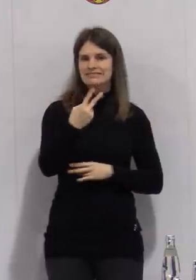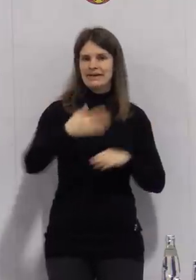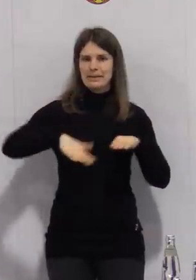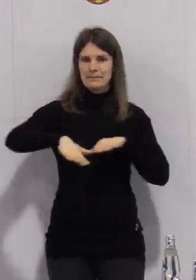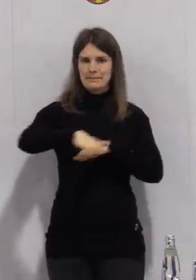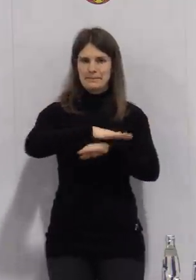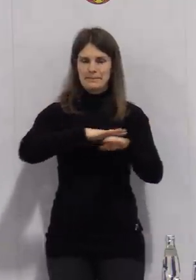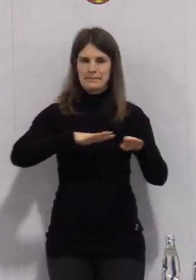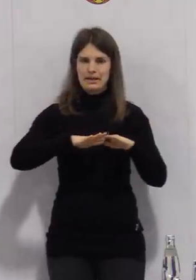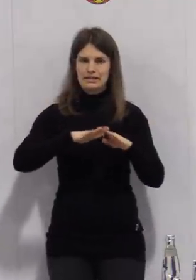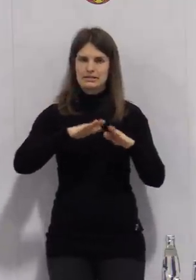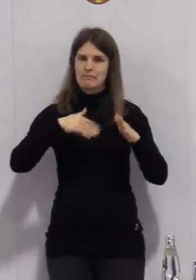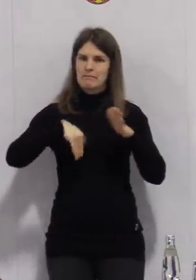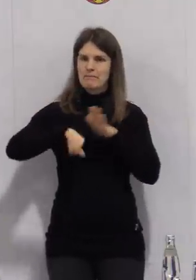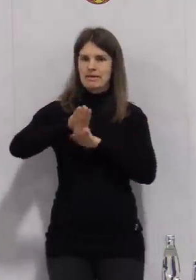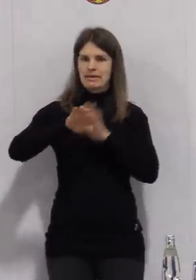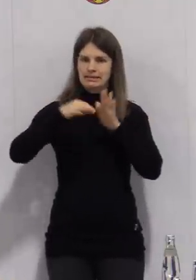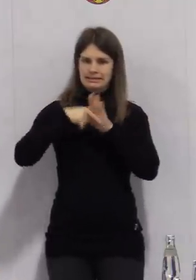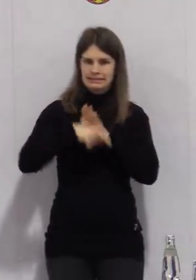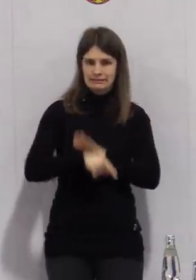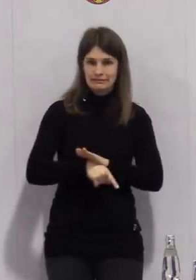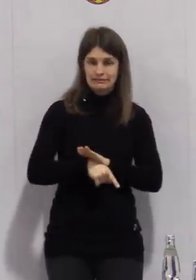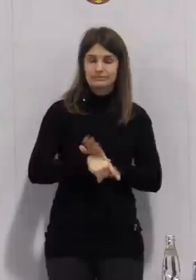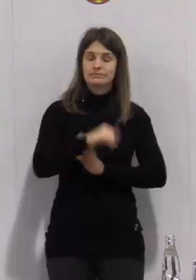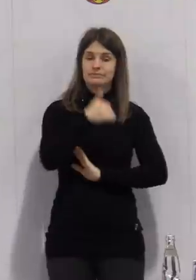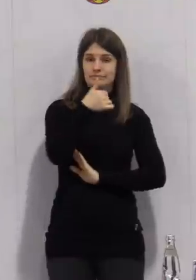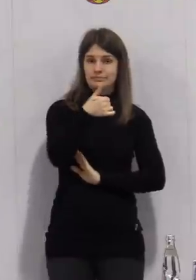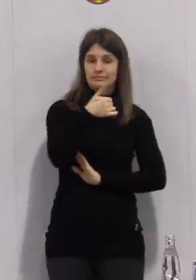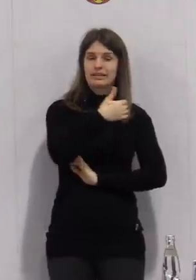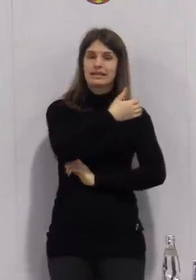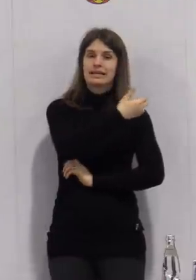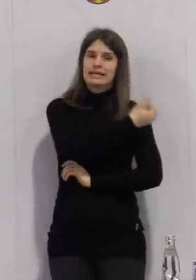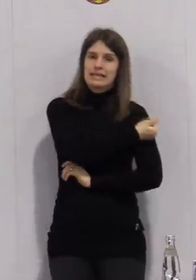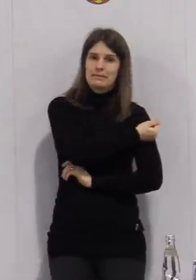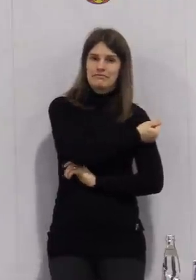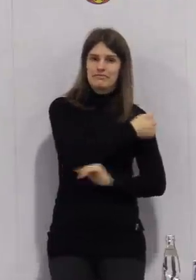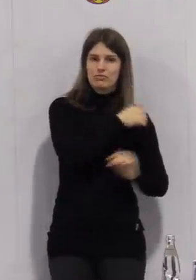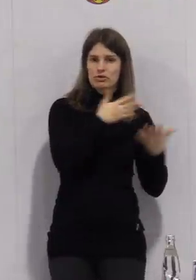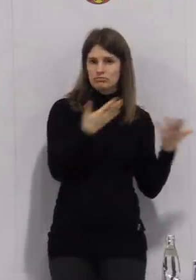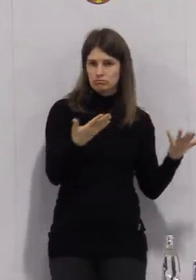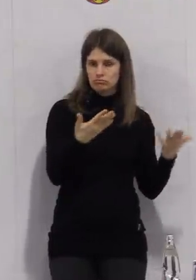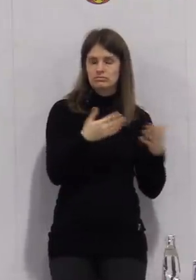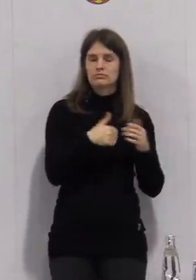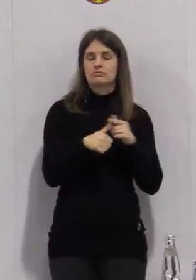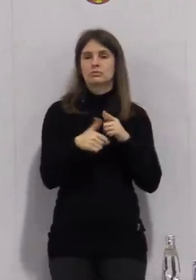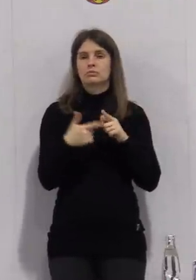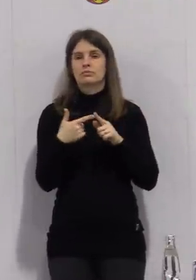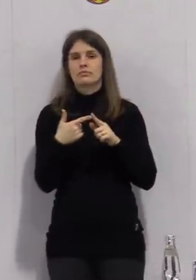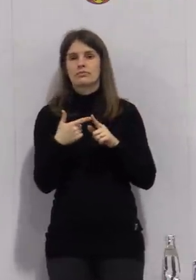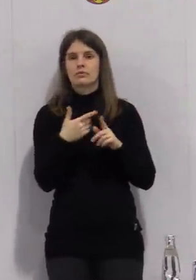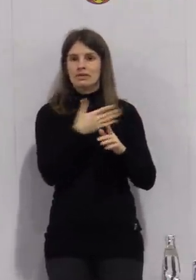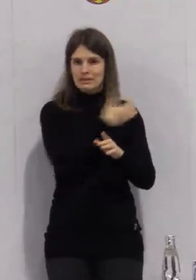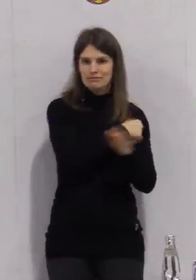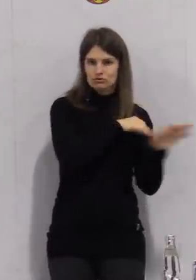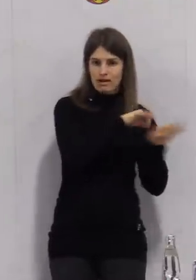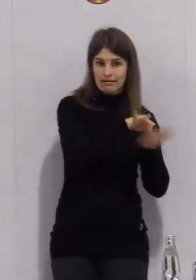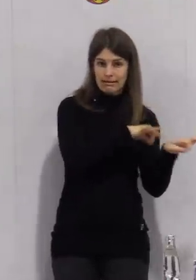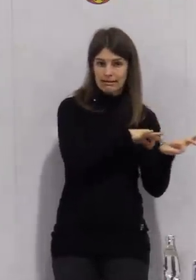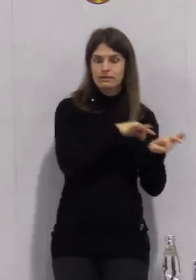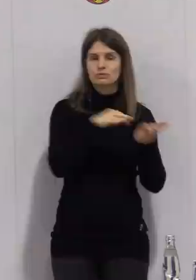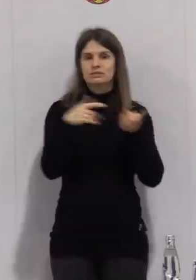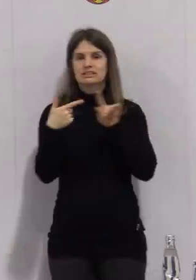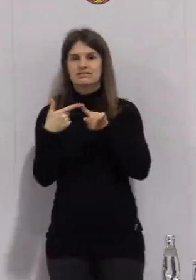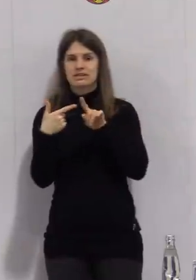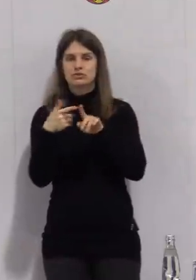aktuelle Stand der Impfungen und die weitere Impfstrategie. Das zweite ist dann die Lage an den